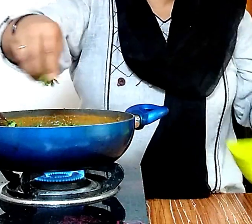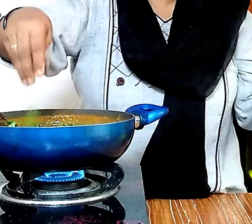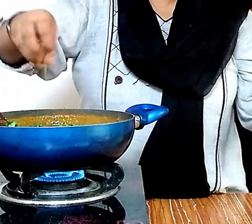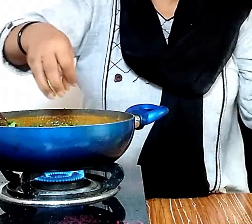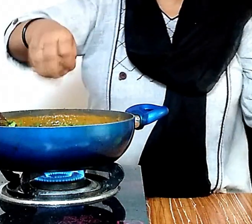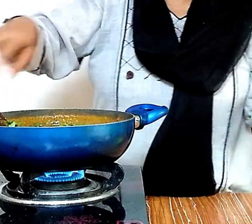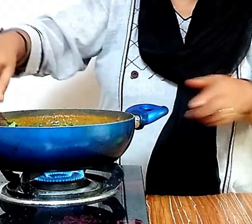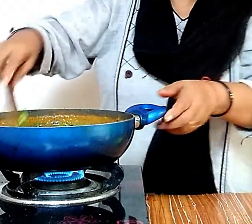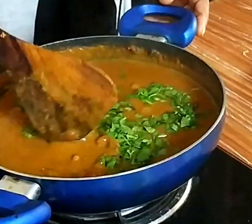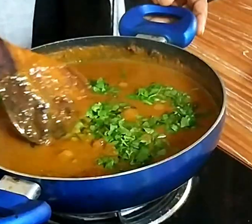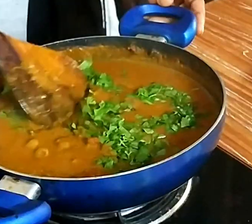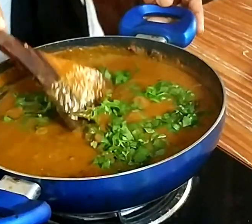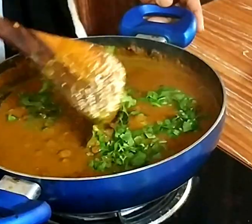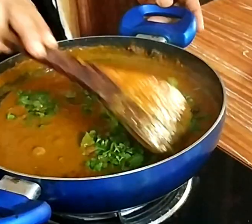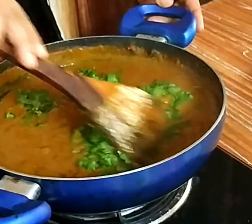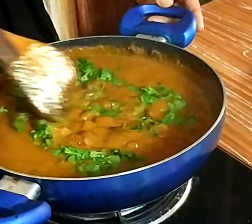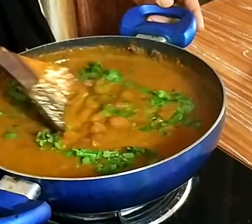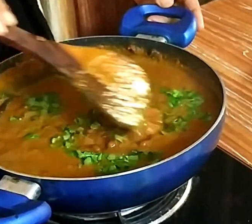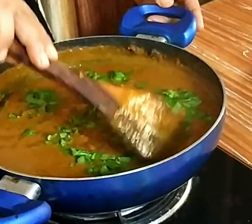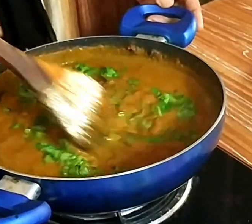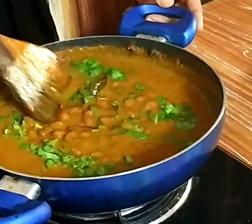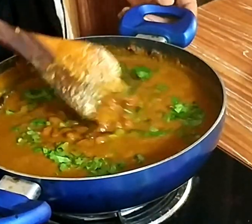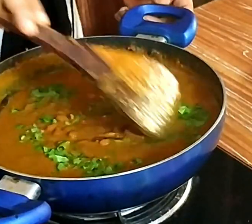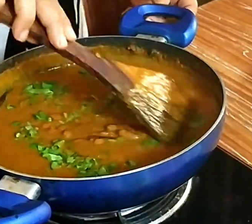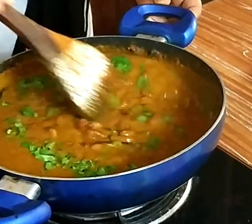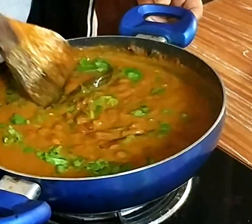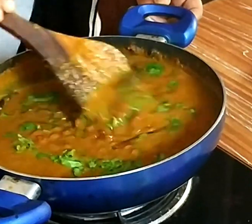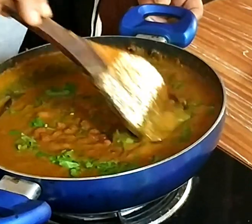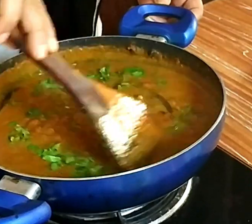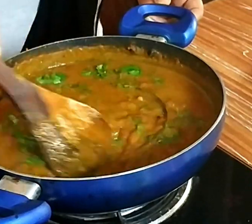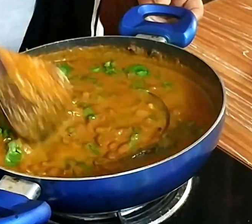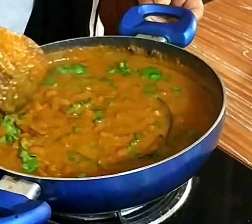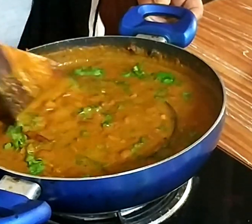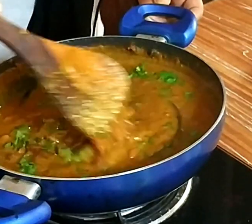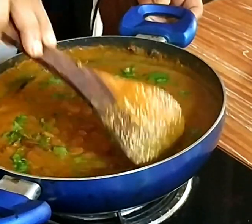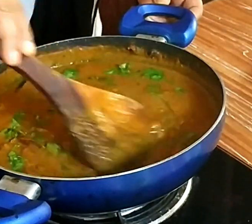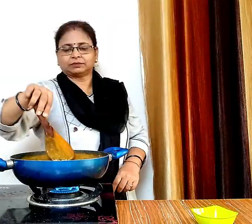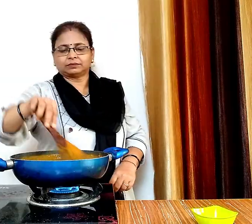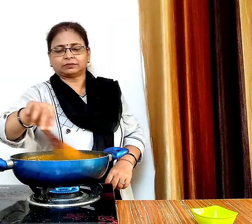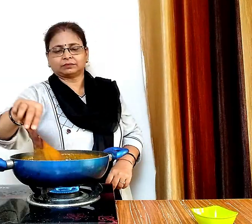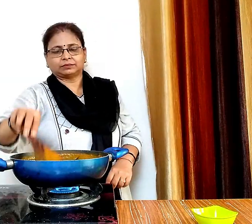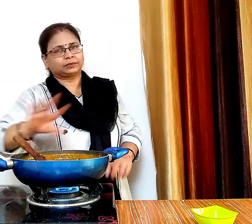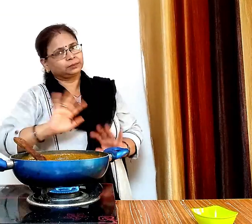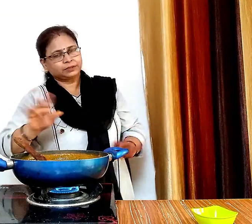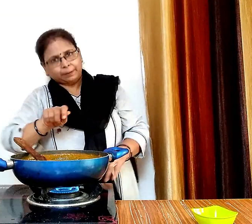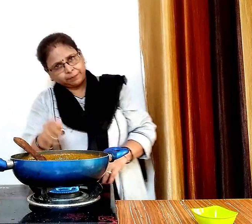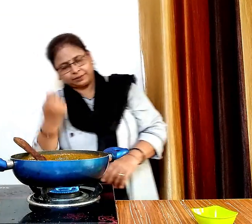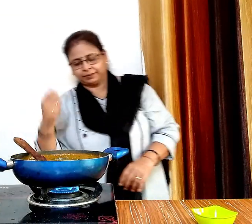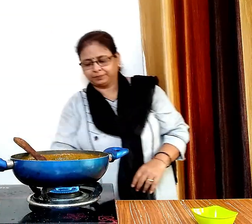और अच्छी से बिला लेंगे राज्वा बन गए हैं अब कैस बन